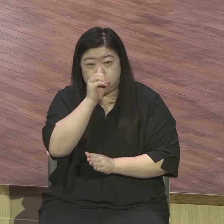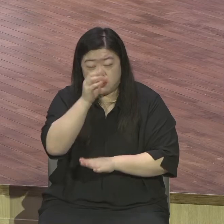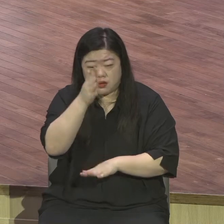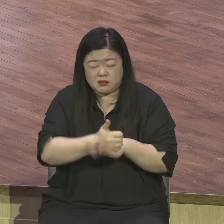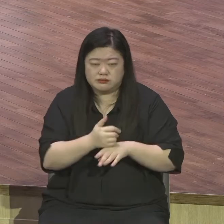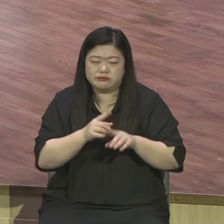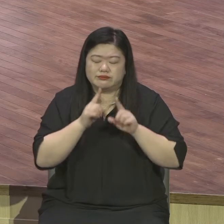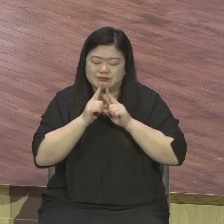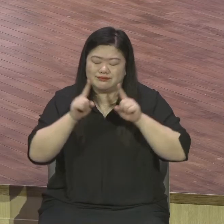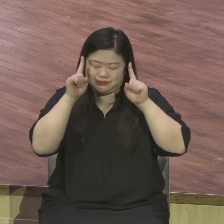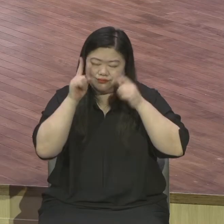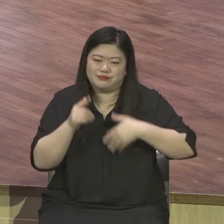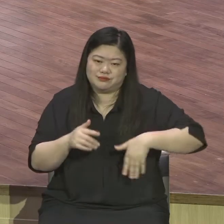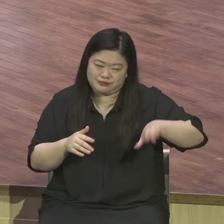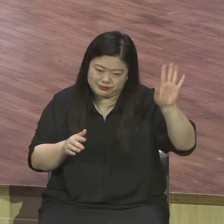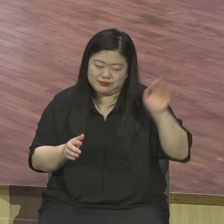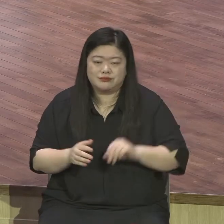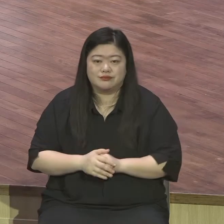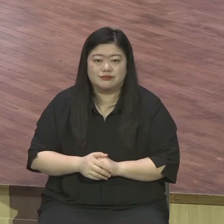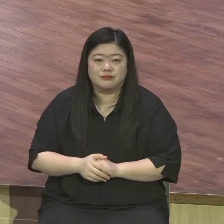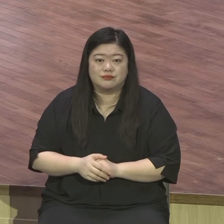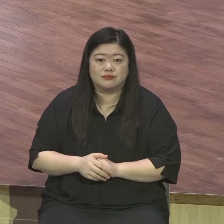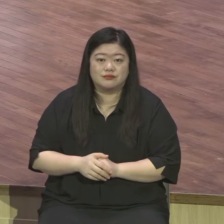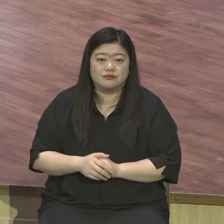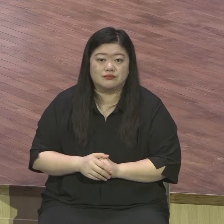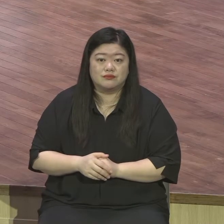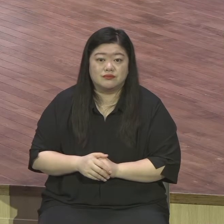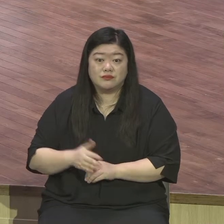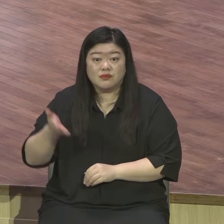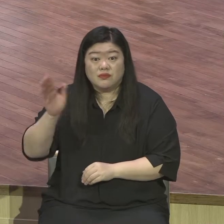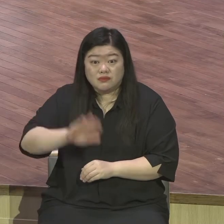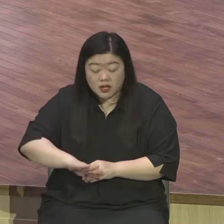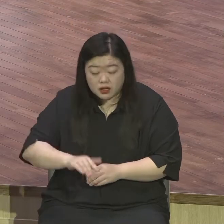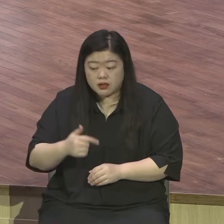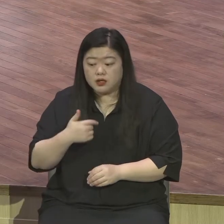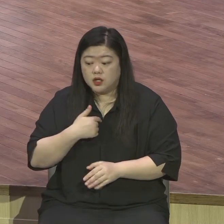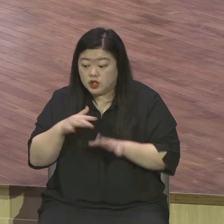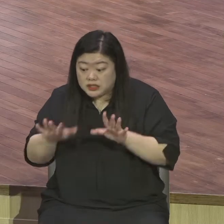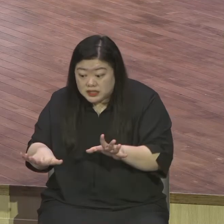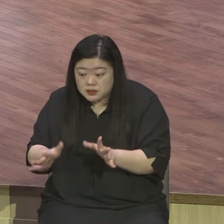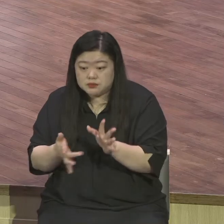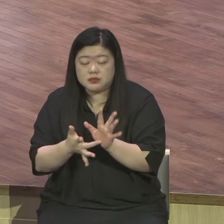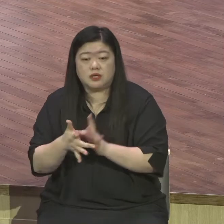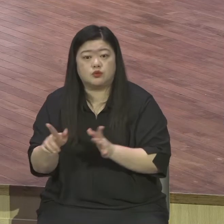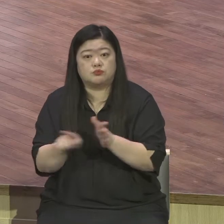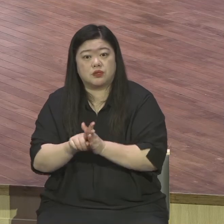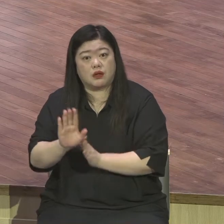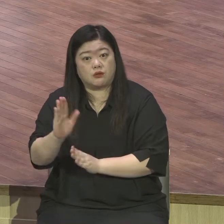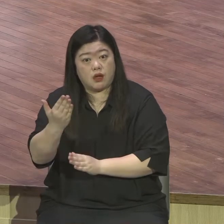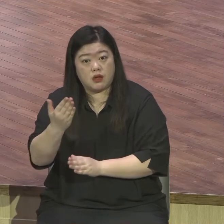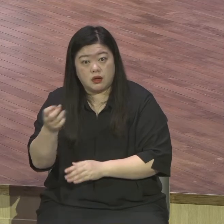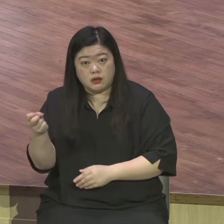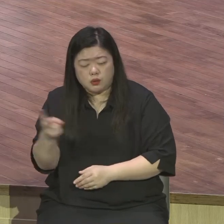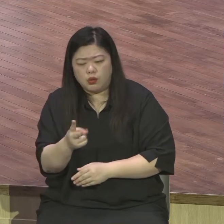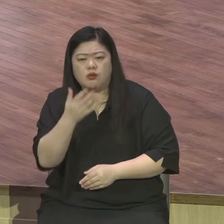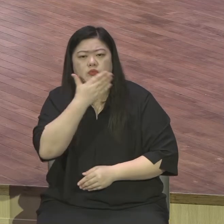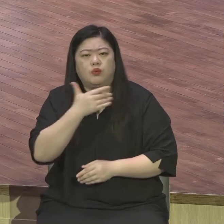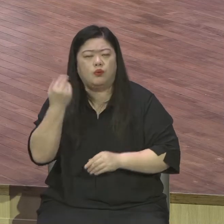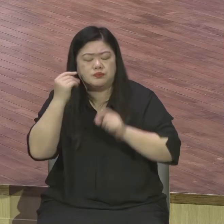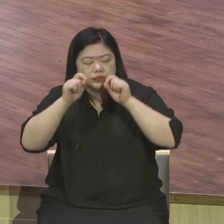우리가 여기 들어갔다 우리가 사라질 동안에 보금이 왔다 그것도 원색적 보금이 왔다 그것도